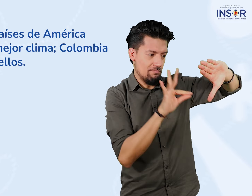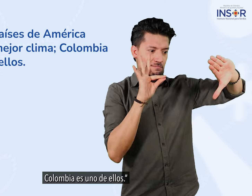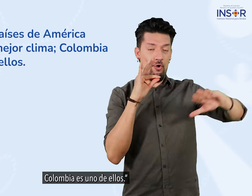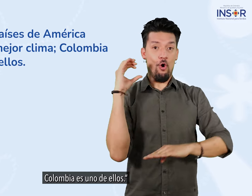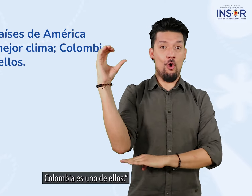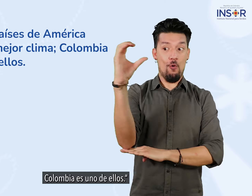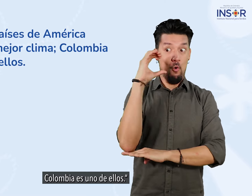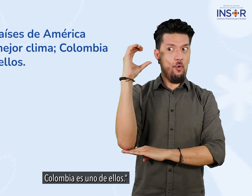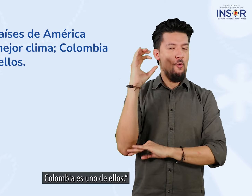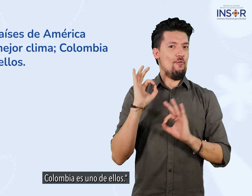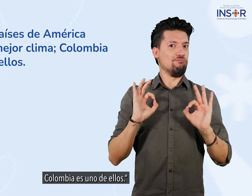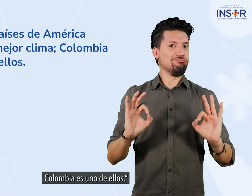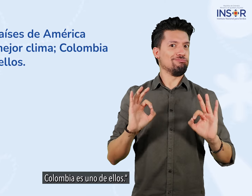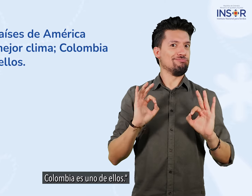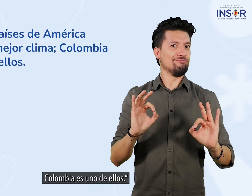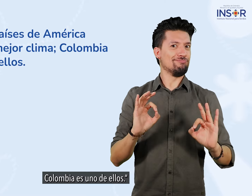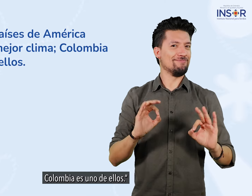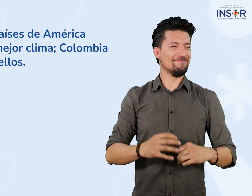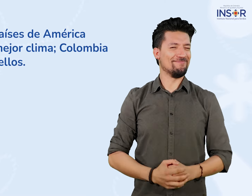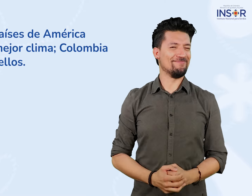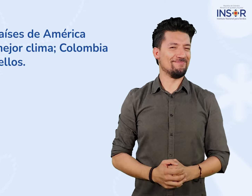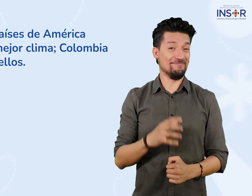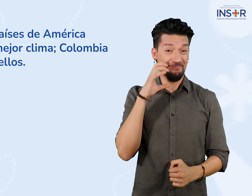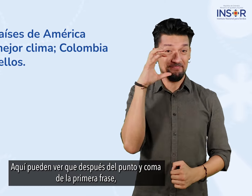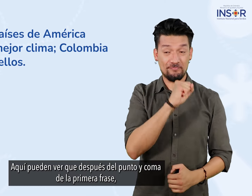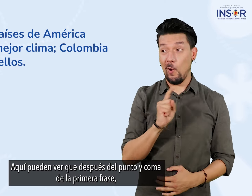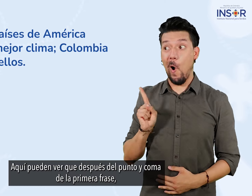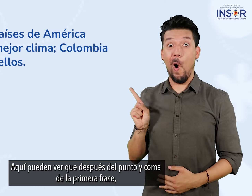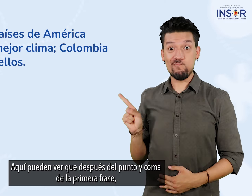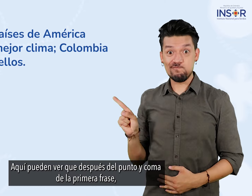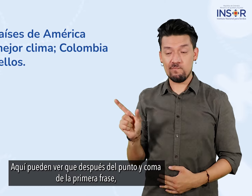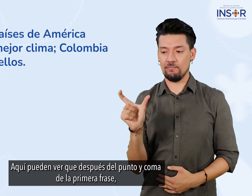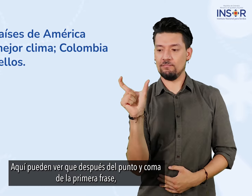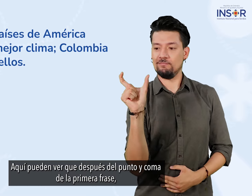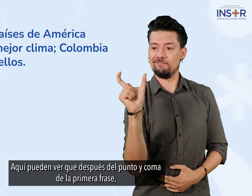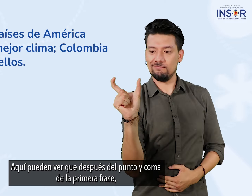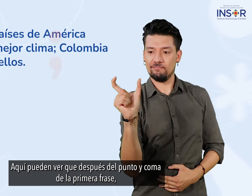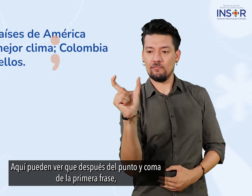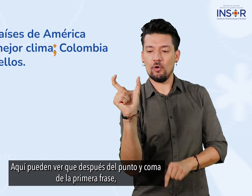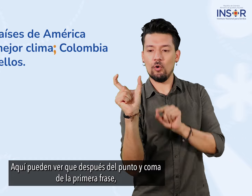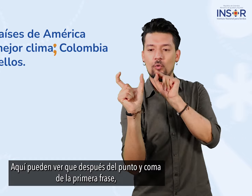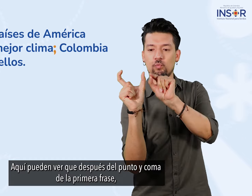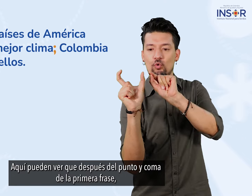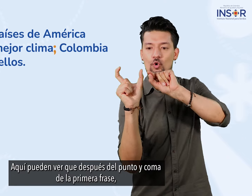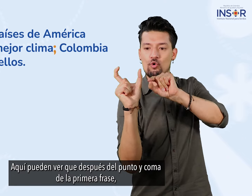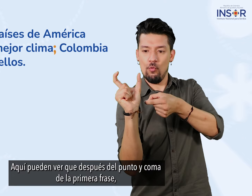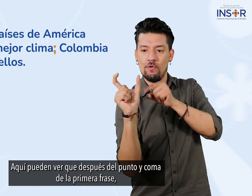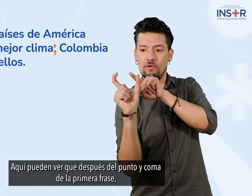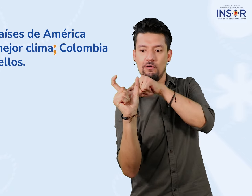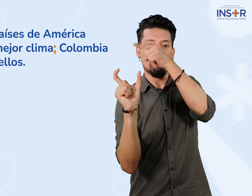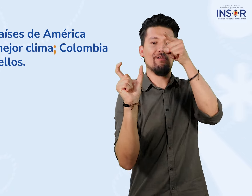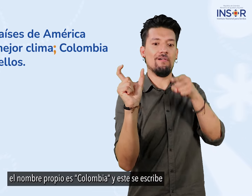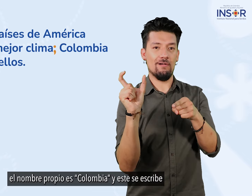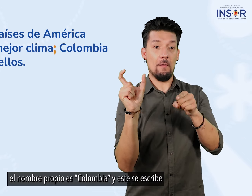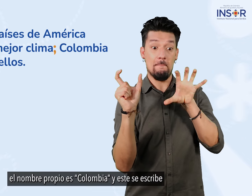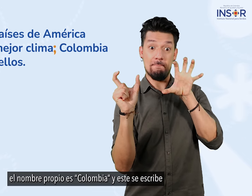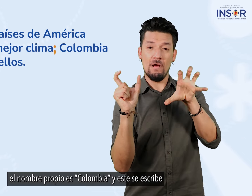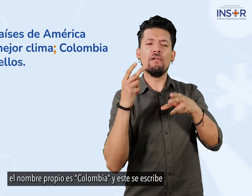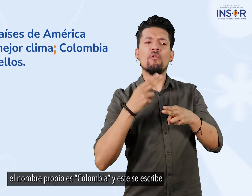Colombia es uno de ellos aquí pueden ver que después del punto y coma de la primera frase el nombre propio